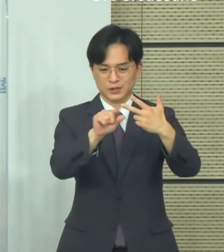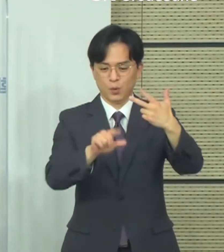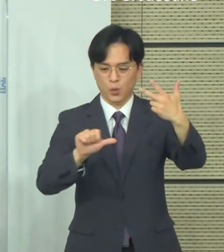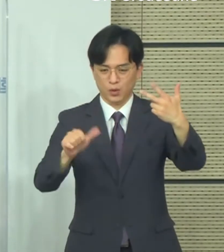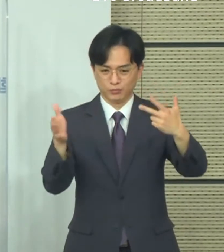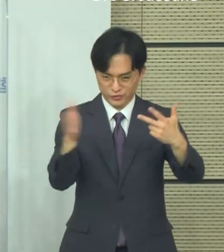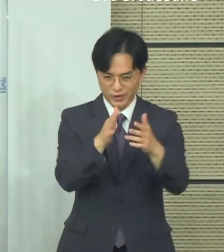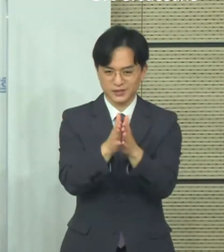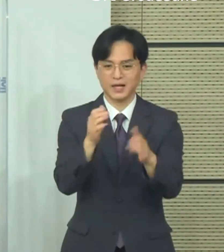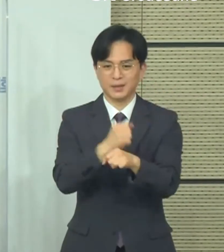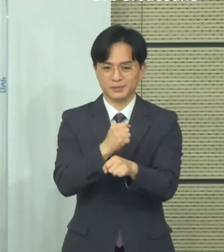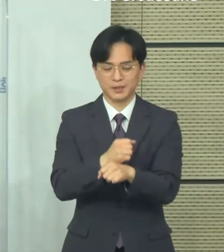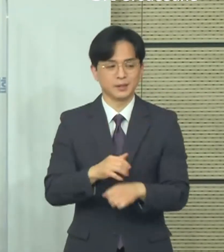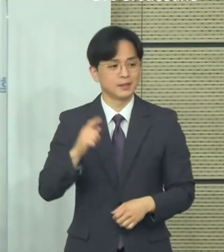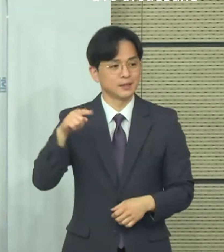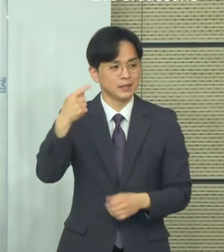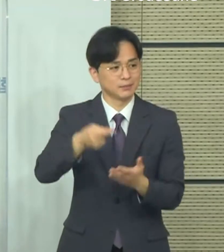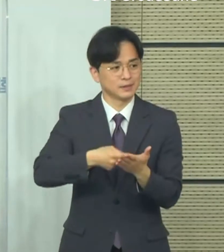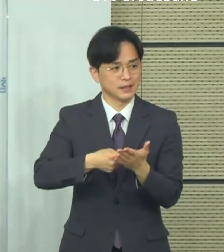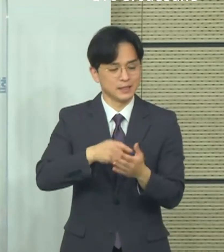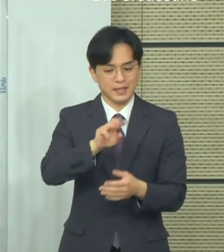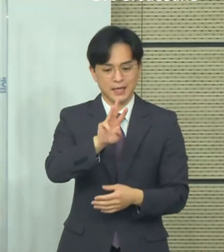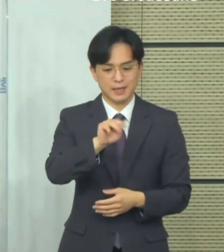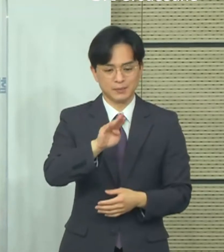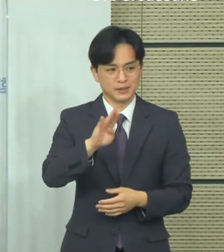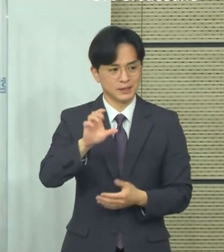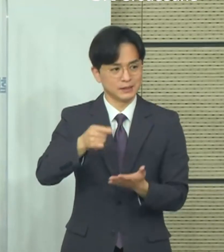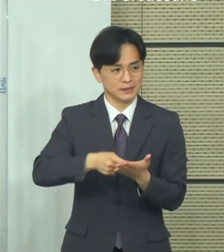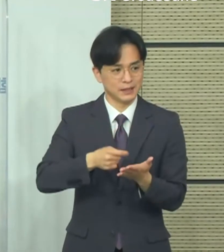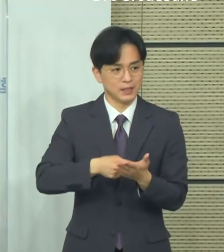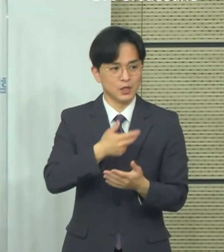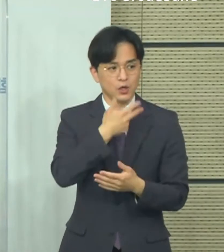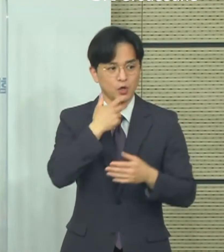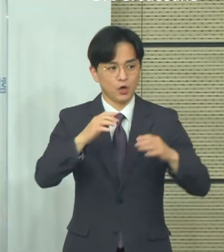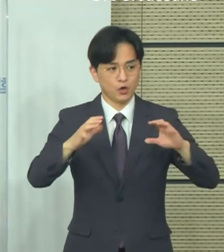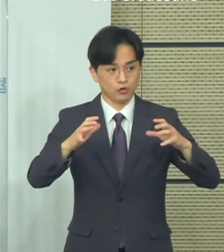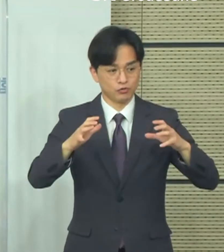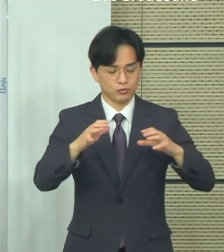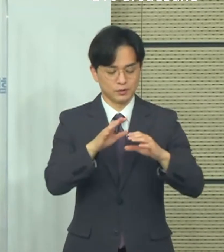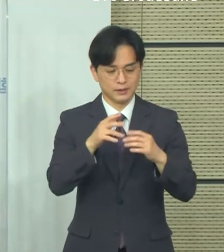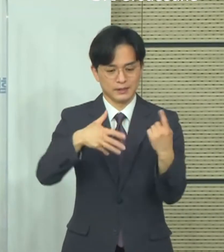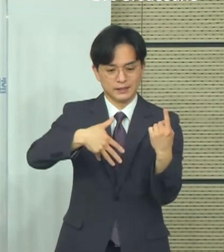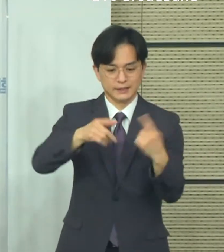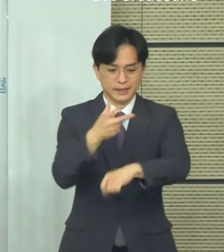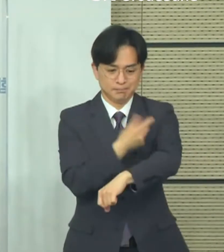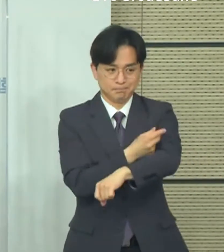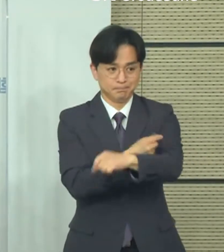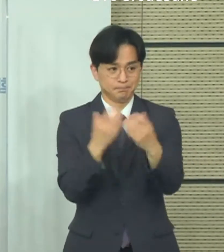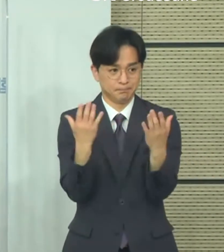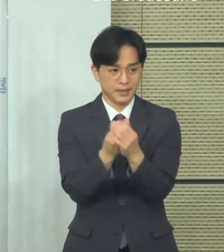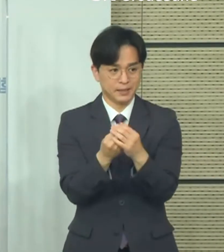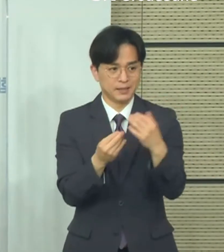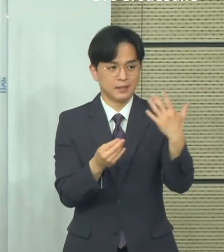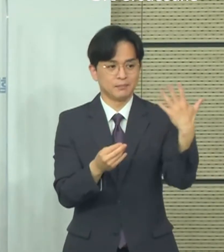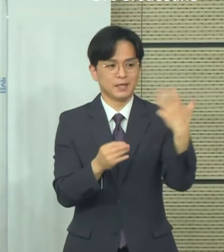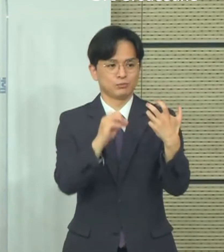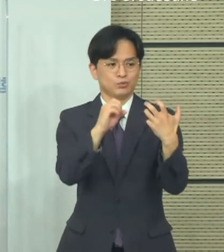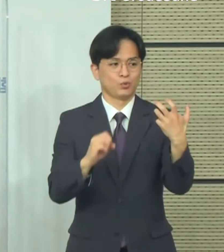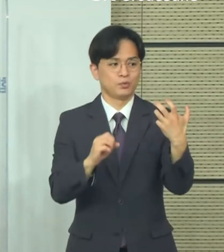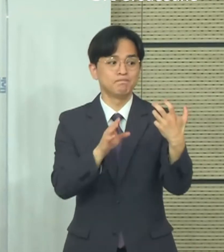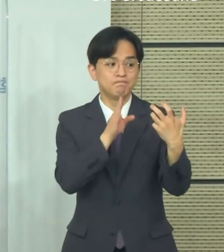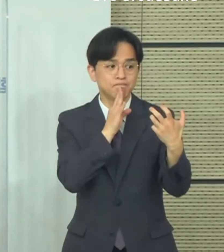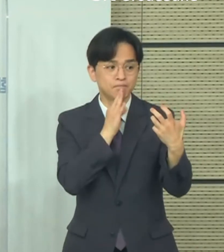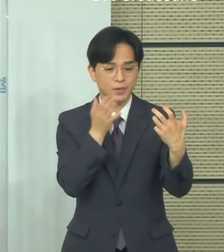박진주 기자님 질의입니다. 영국은 1차 접종률이 80%를 넘어섰는데도 델타 버니가